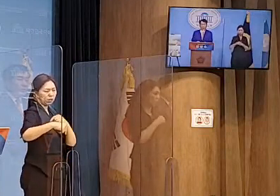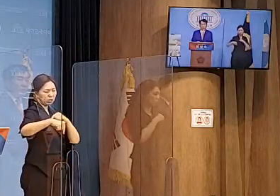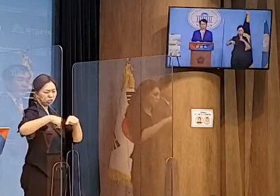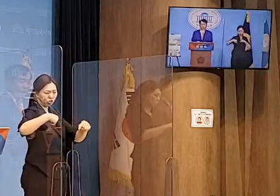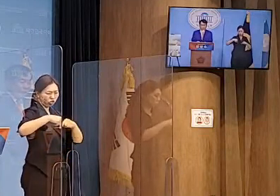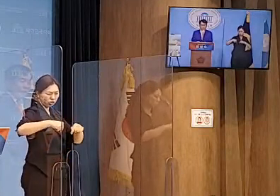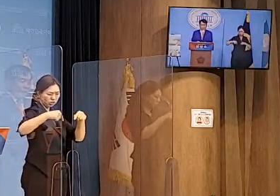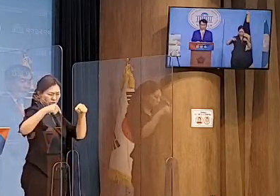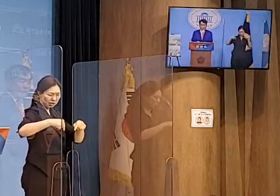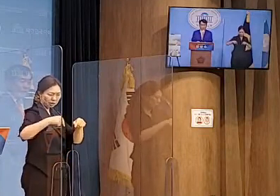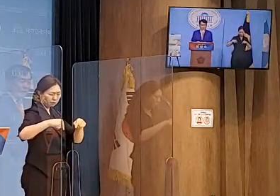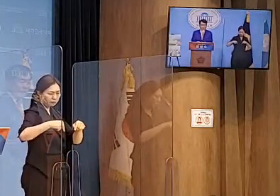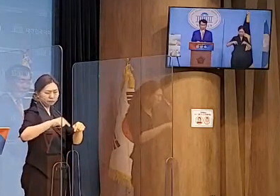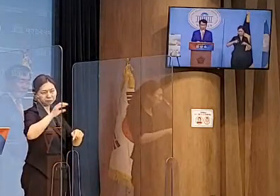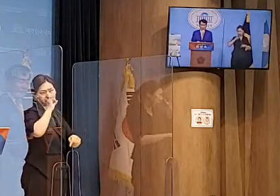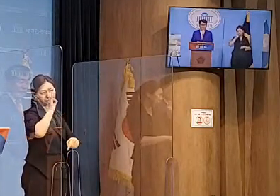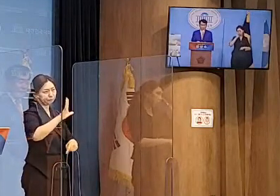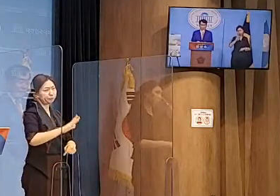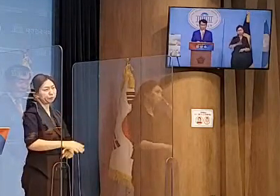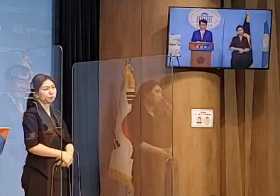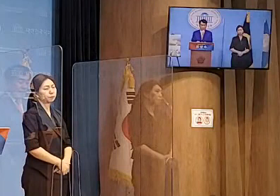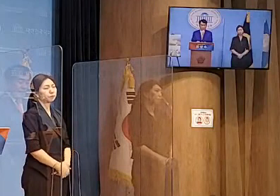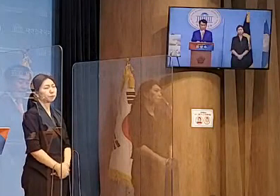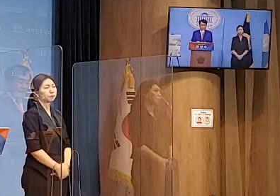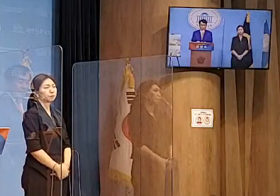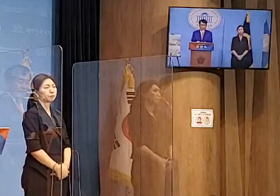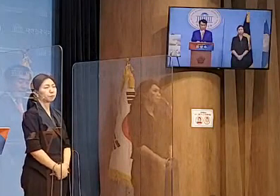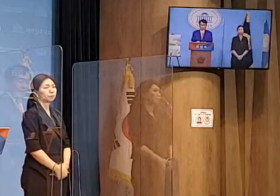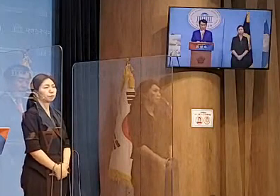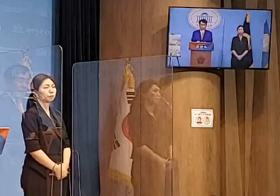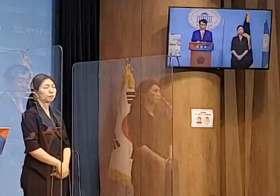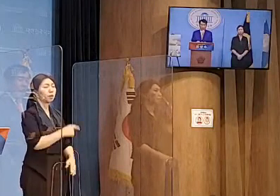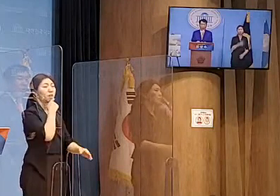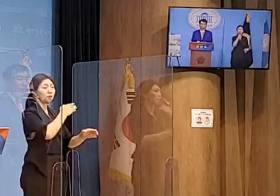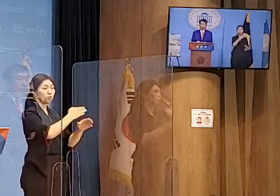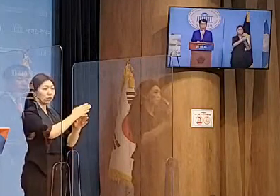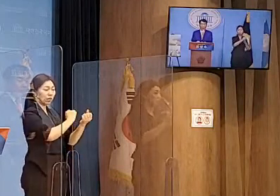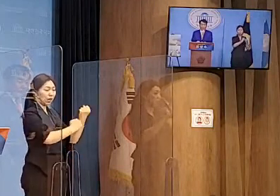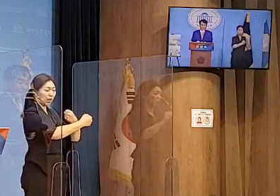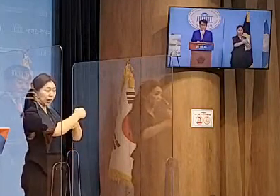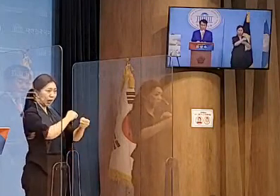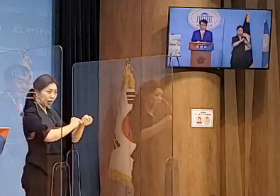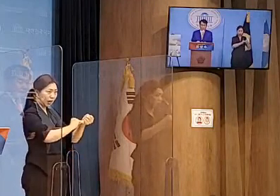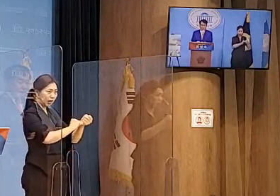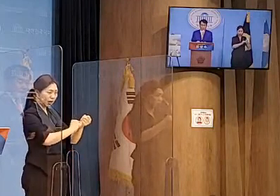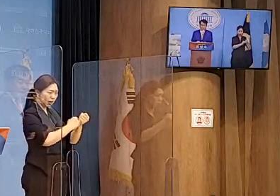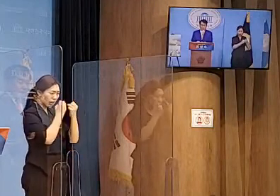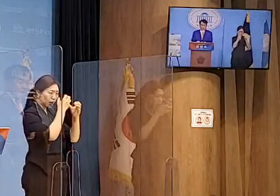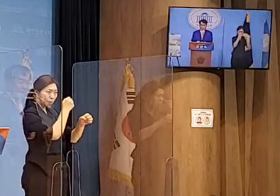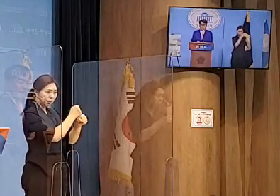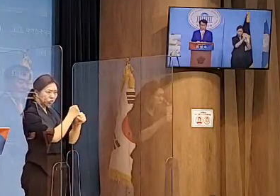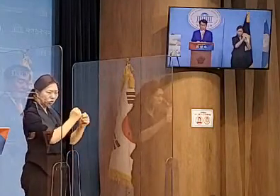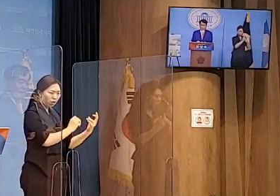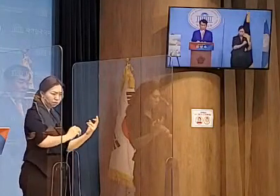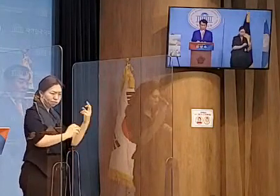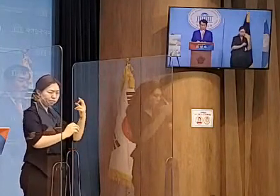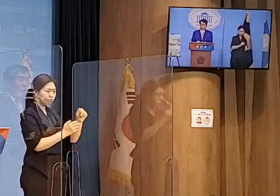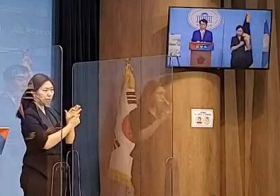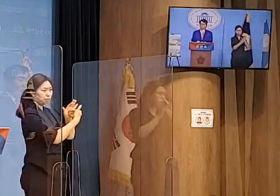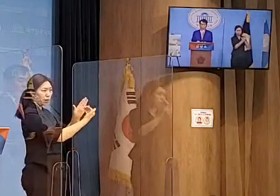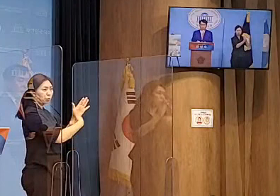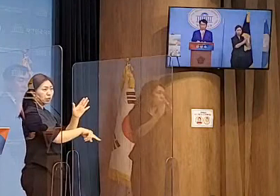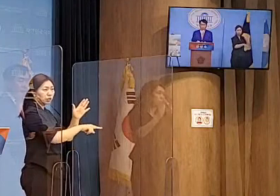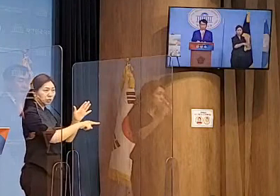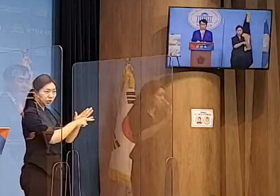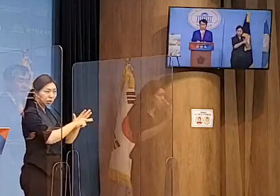되어서는 안 될 것입니다. 북한의 핵 개발과 미사일 개발을 막기 위해